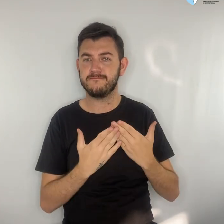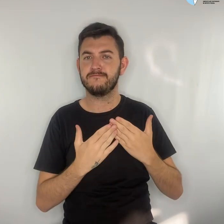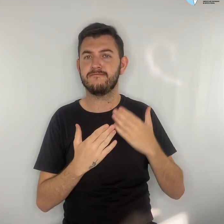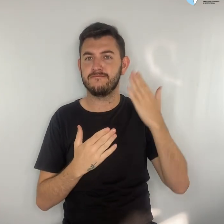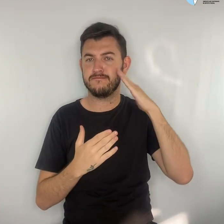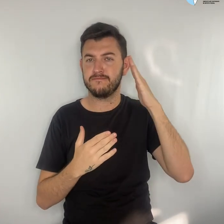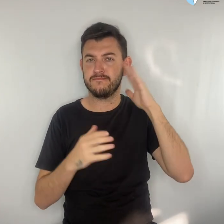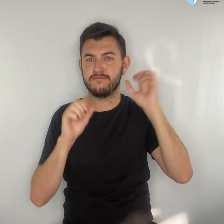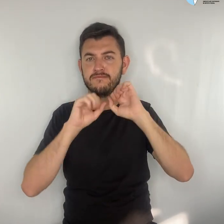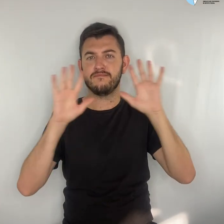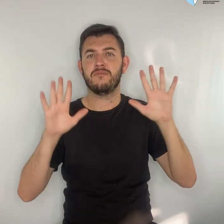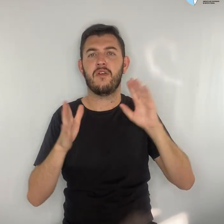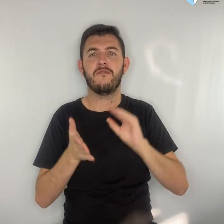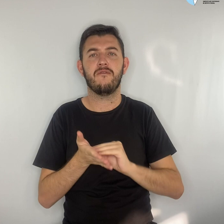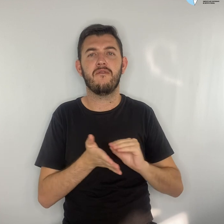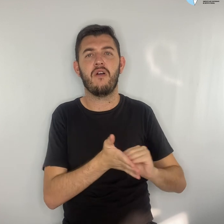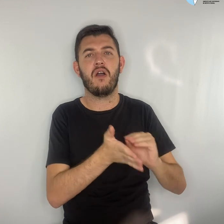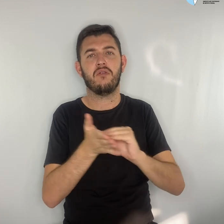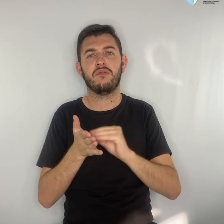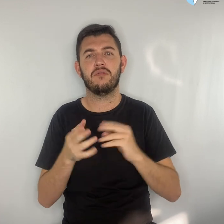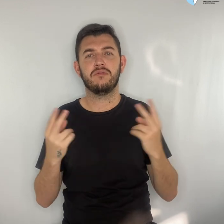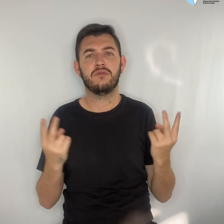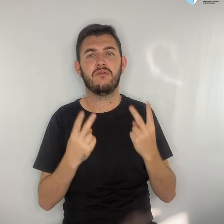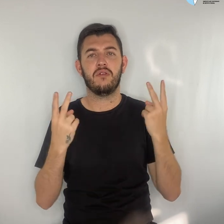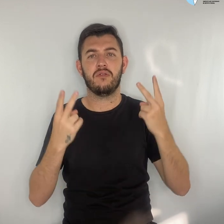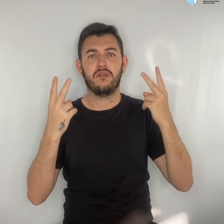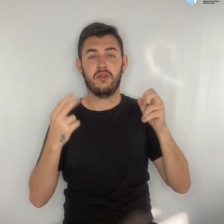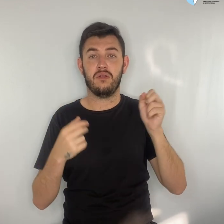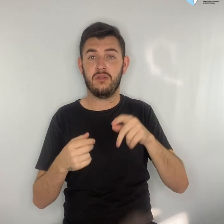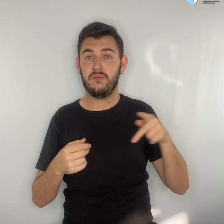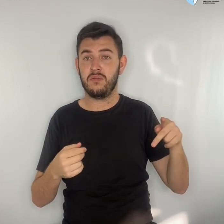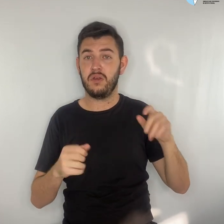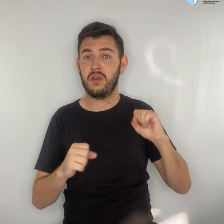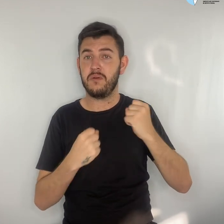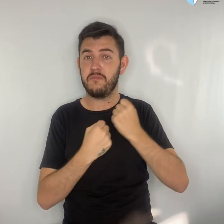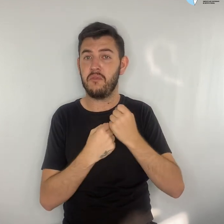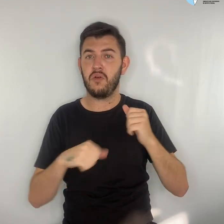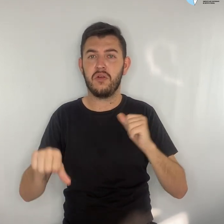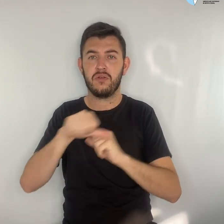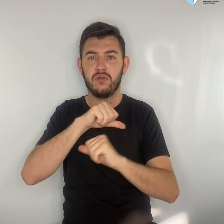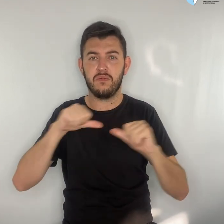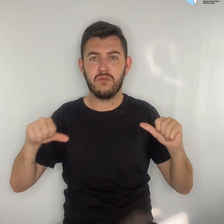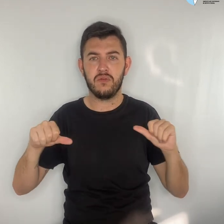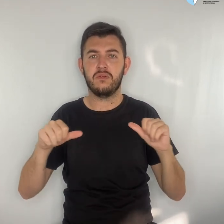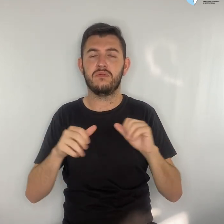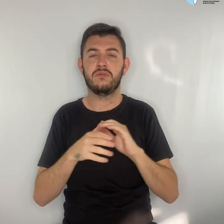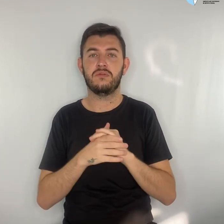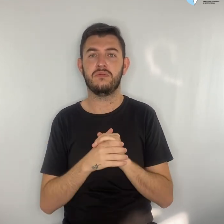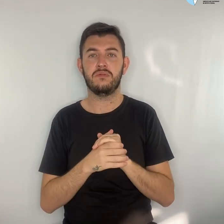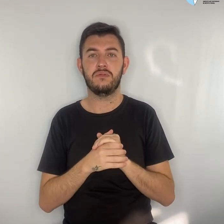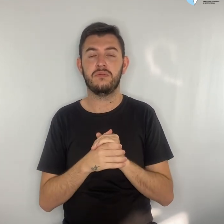valorização dos docentes e apoia a mudança dessa realidade. Estudantes